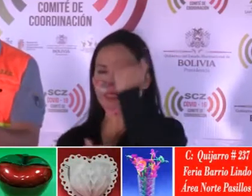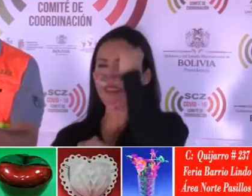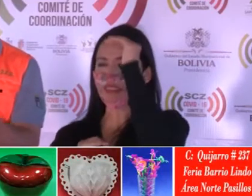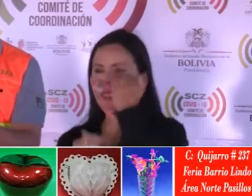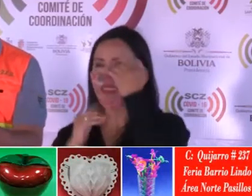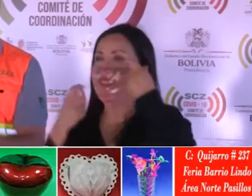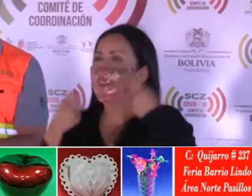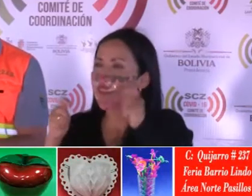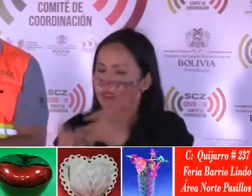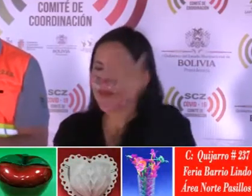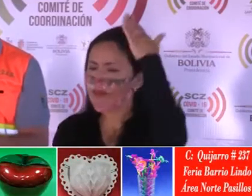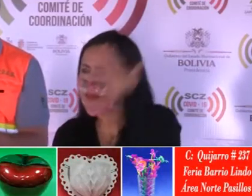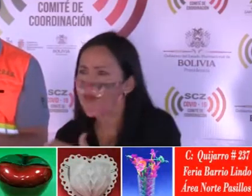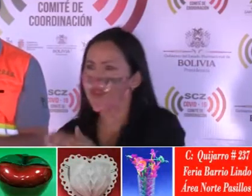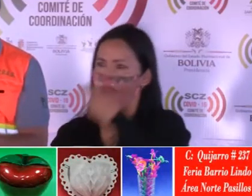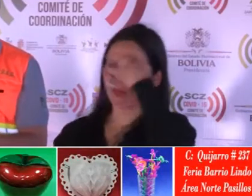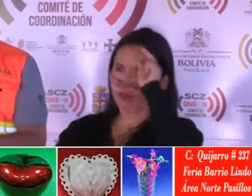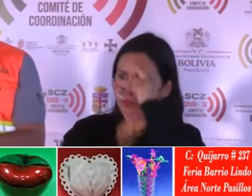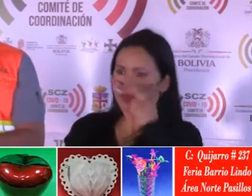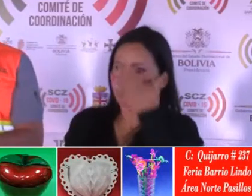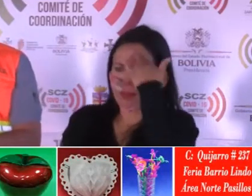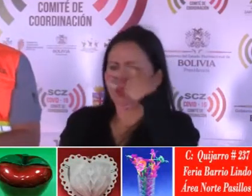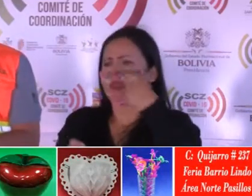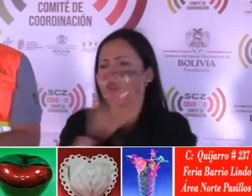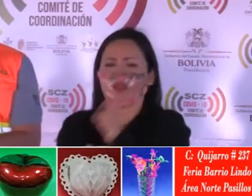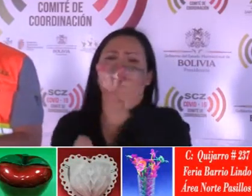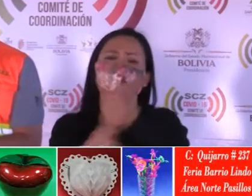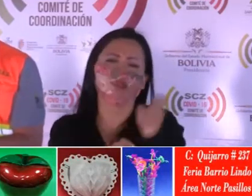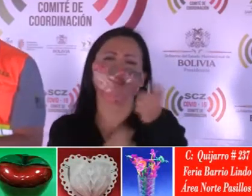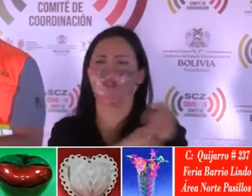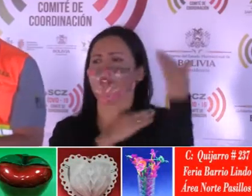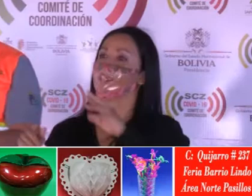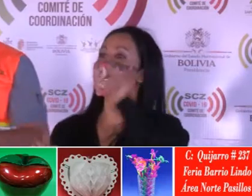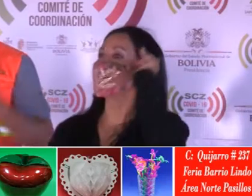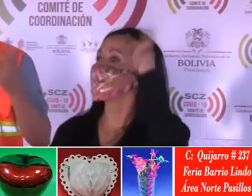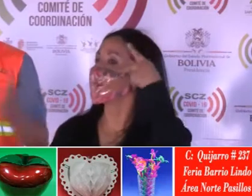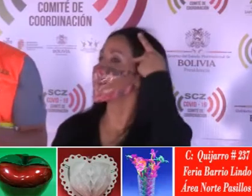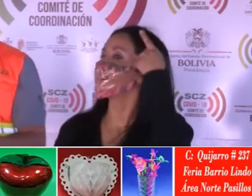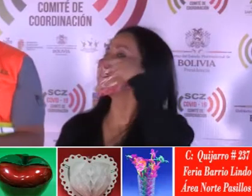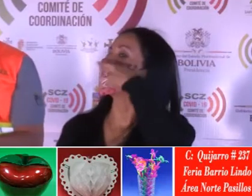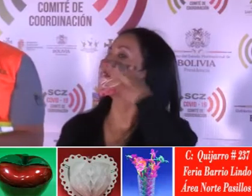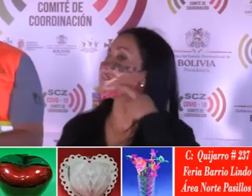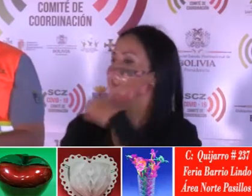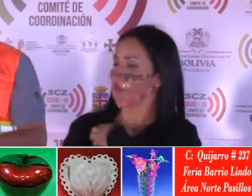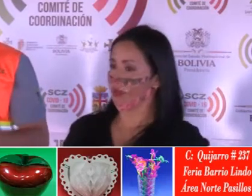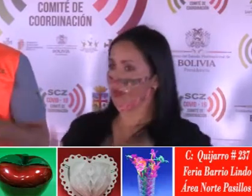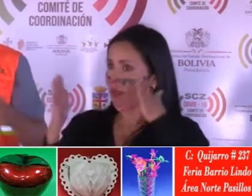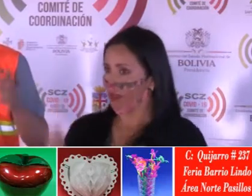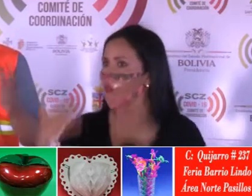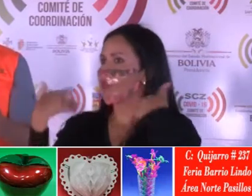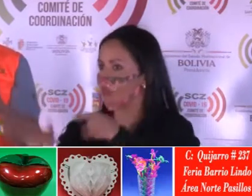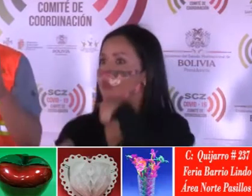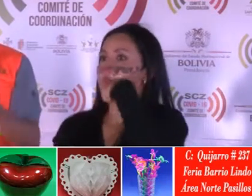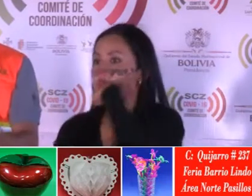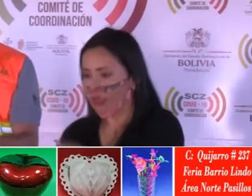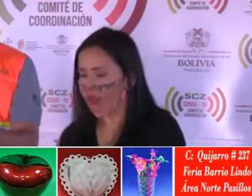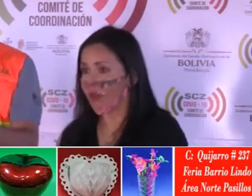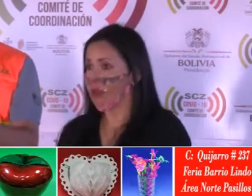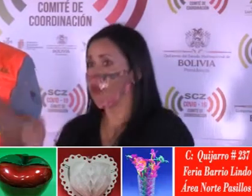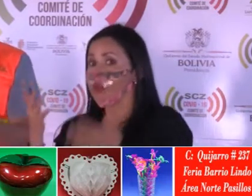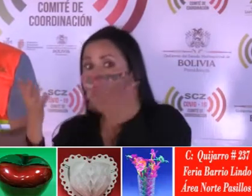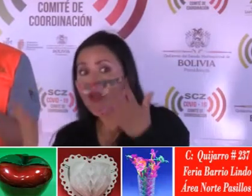tratar de frenar este virus que está haciendo daño a Santa Cruz, Bolivia y el mundo. El gobernador dispuso que vamos